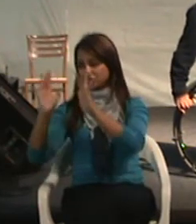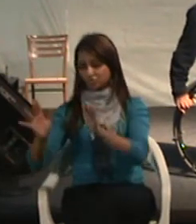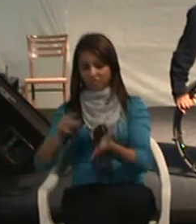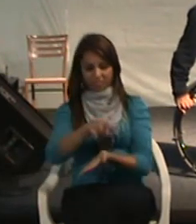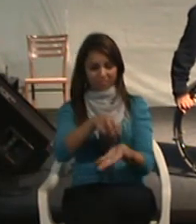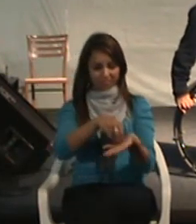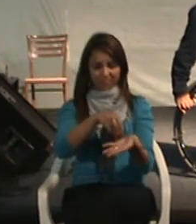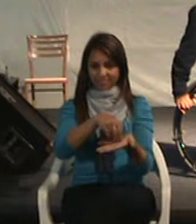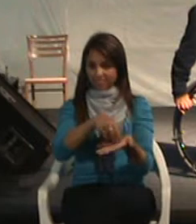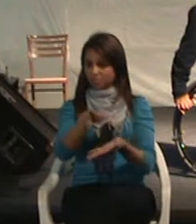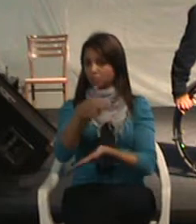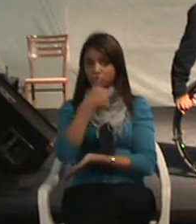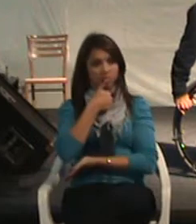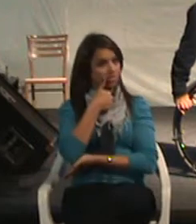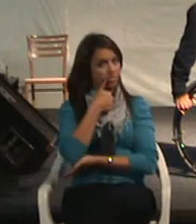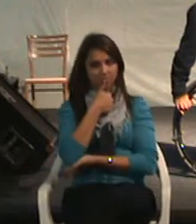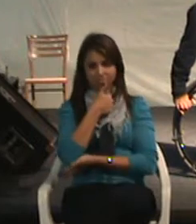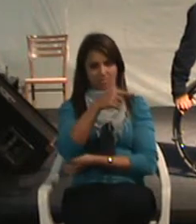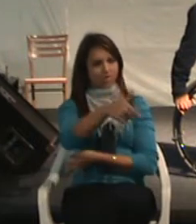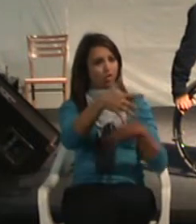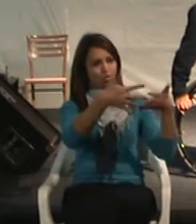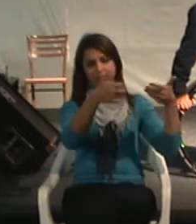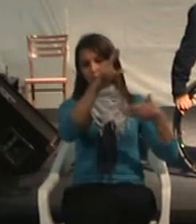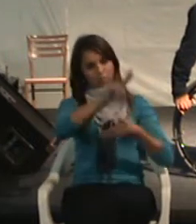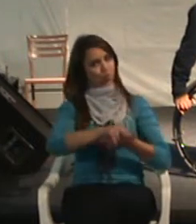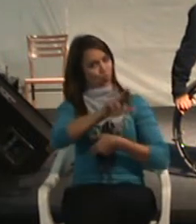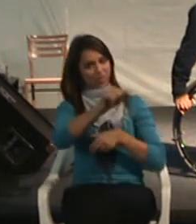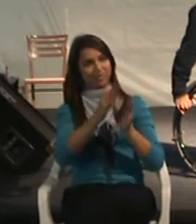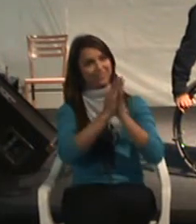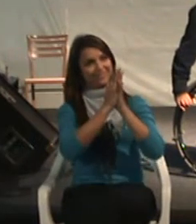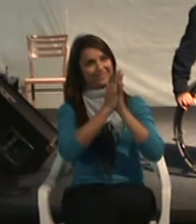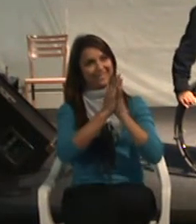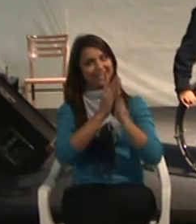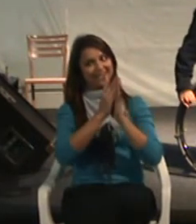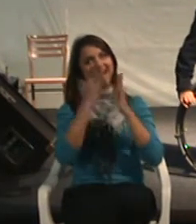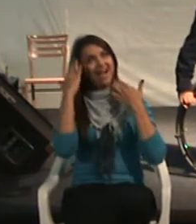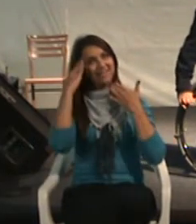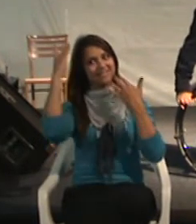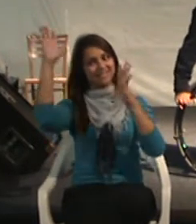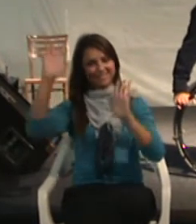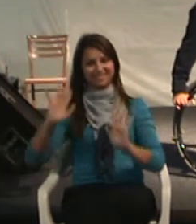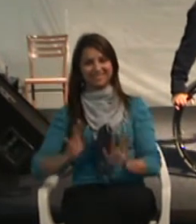E nunca vai acontecer na Popel. Graças a Deus. Pode mudar.